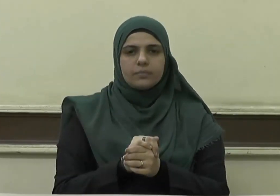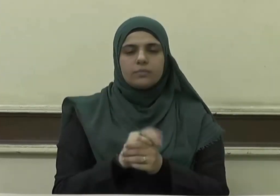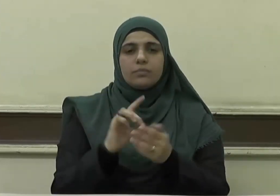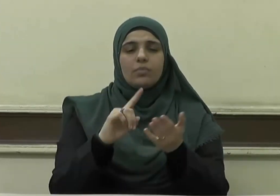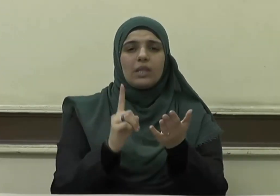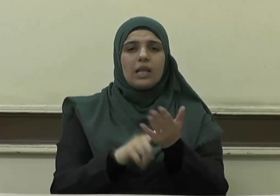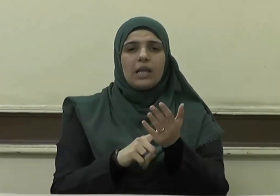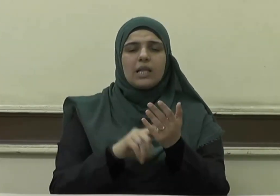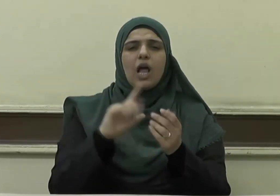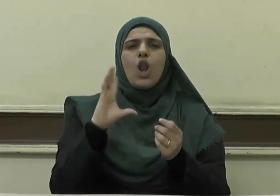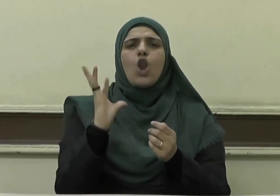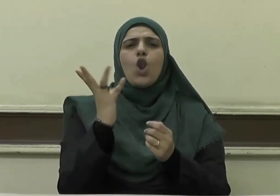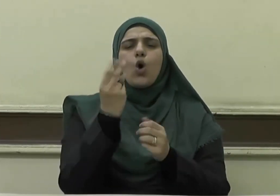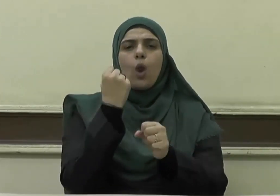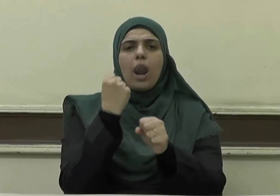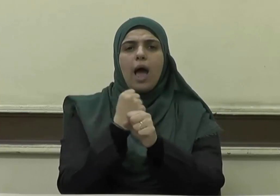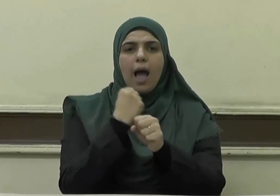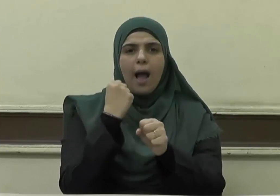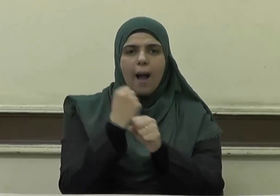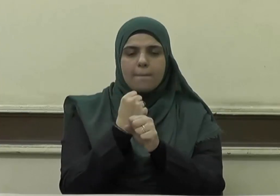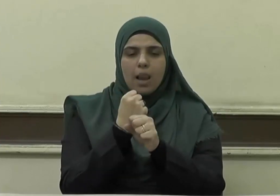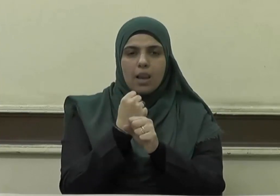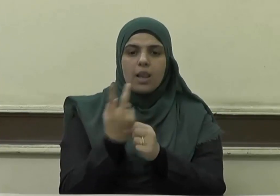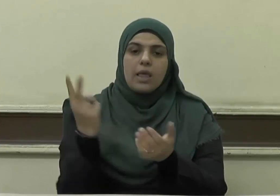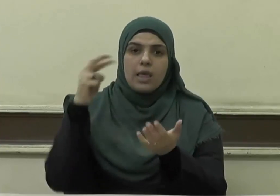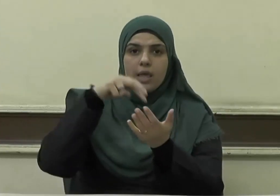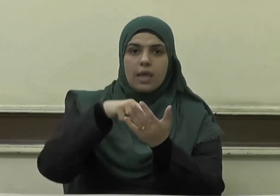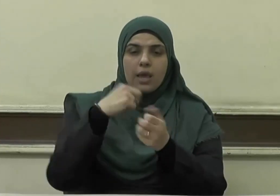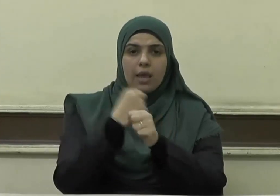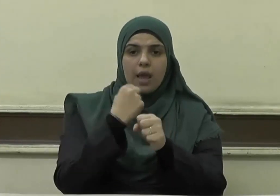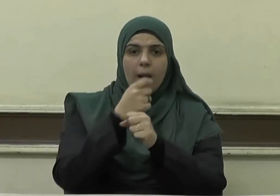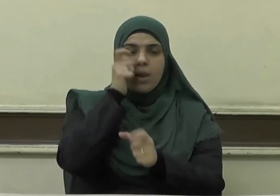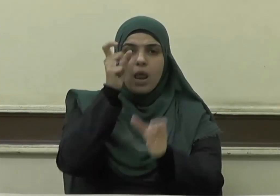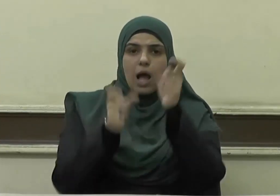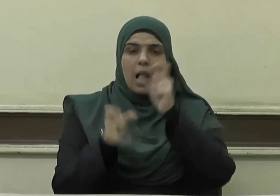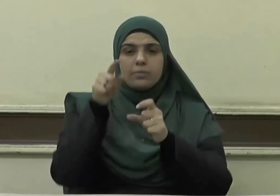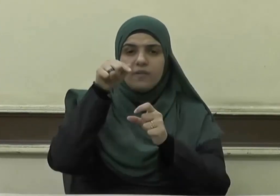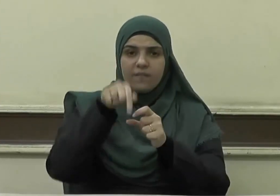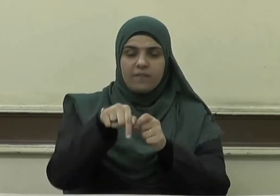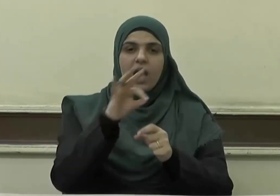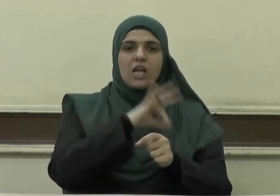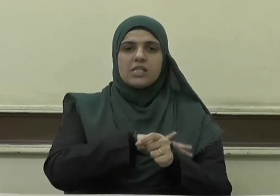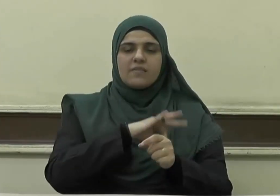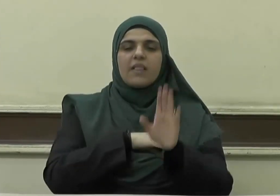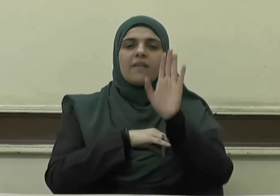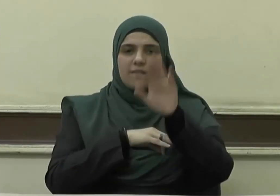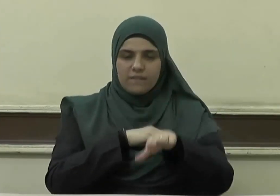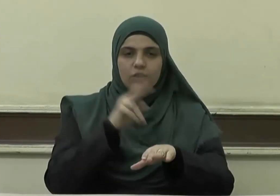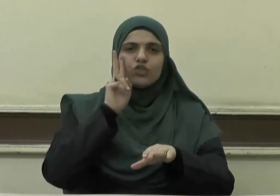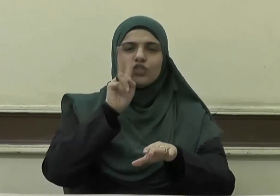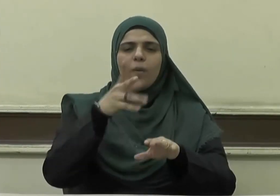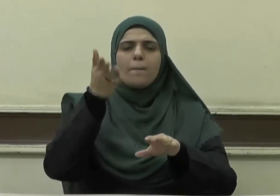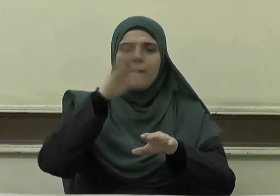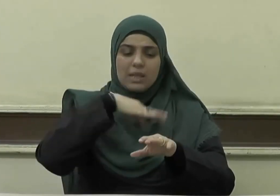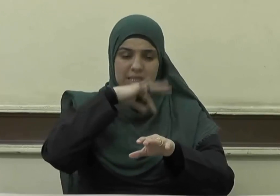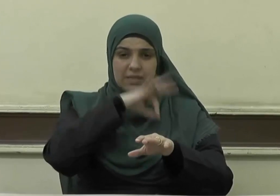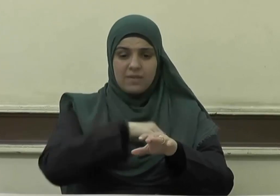لكل عمل يقوم به العبد آثاره التي تعود على صاحبها في